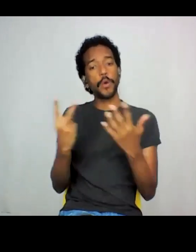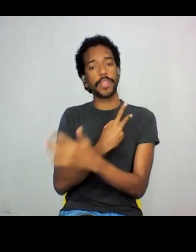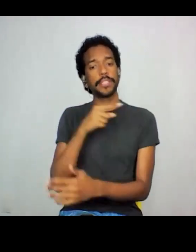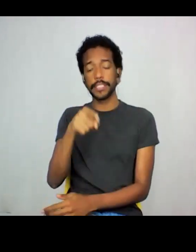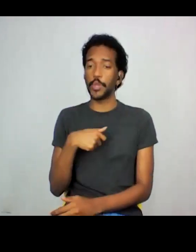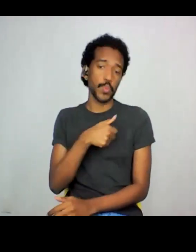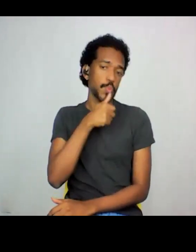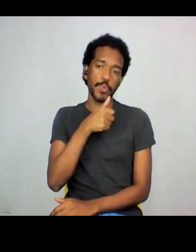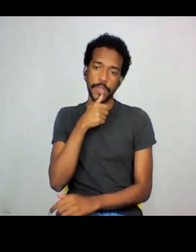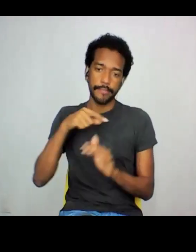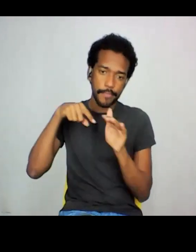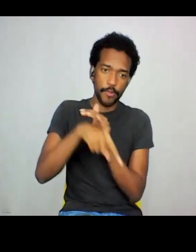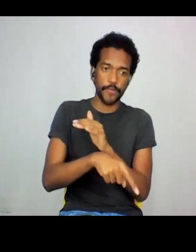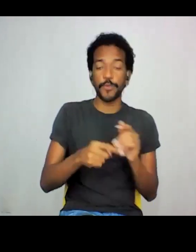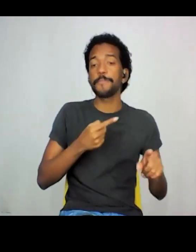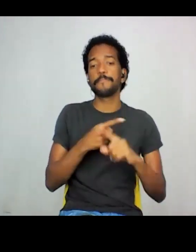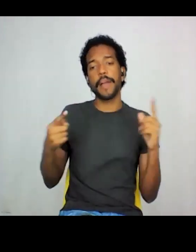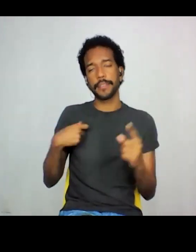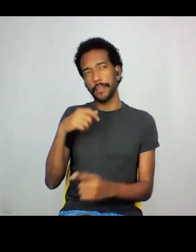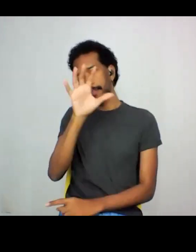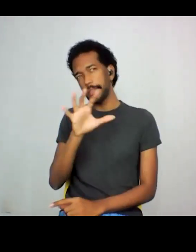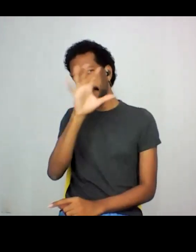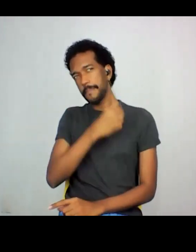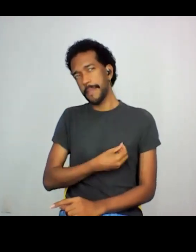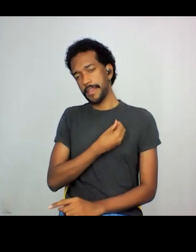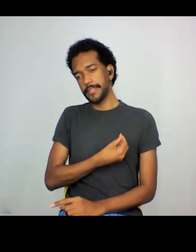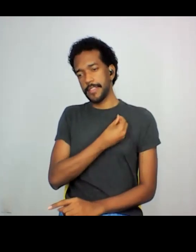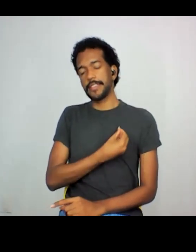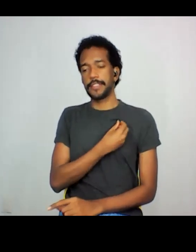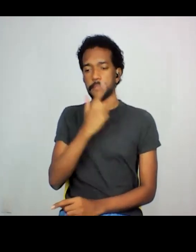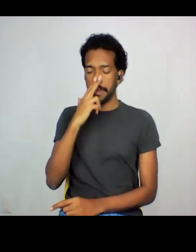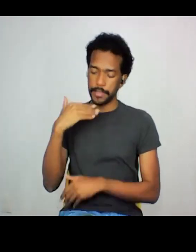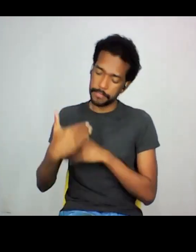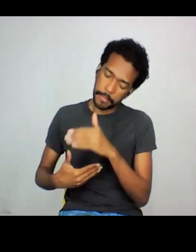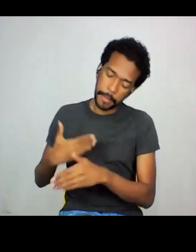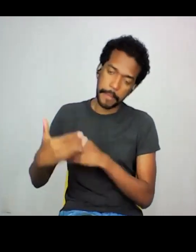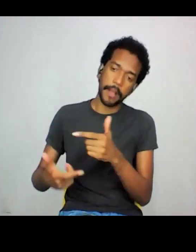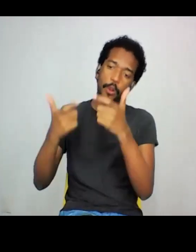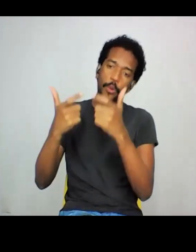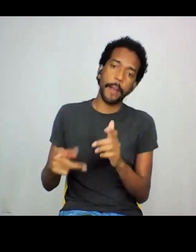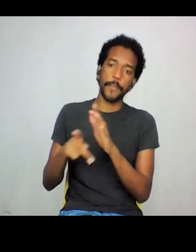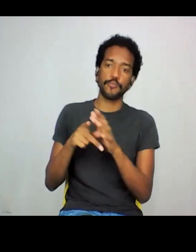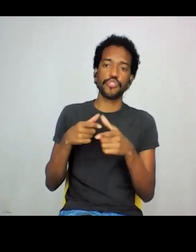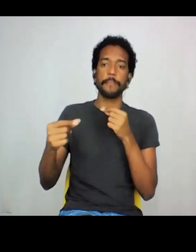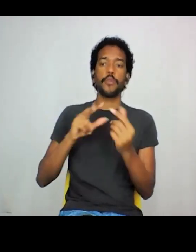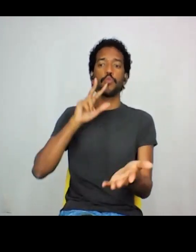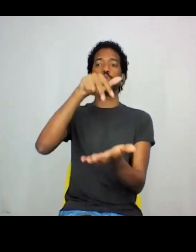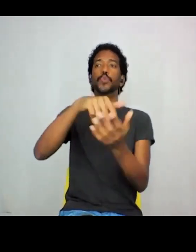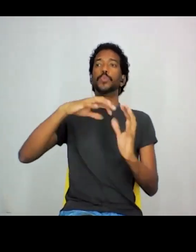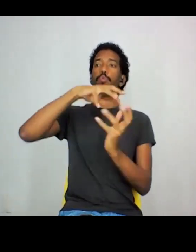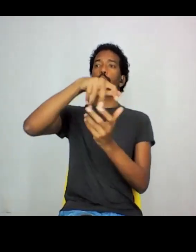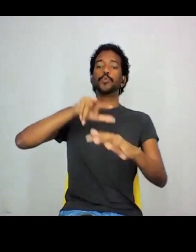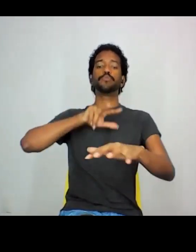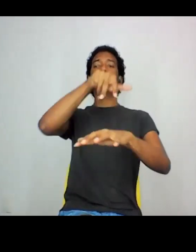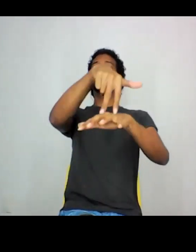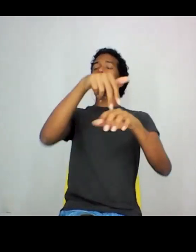essa impressão, né, dessa presença, de construir, assim, um lugar do Japão no mundo, um lugar do Japão no Brasil,